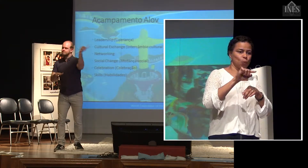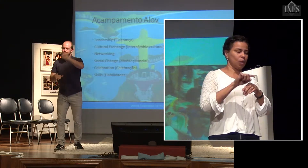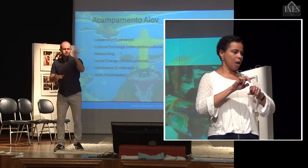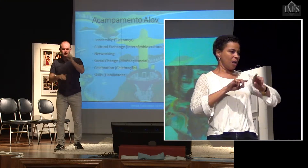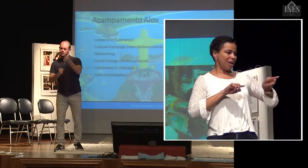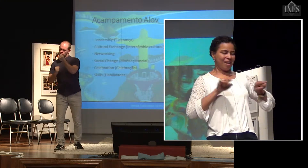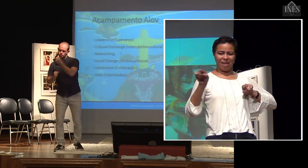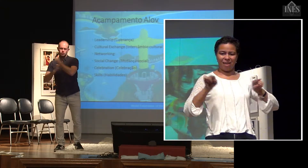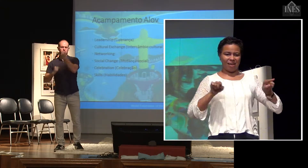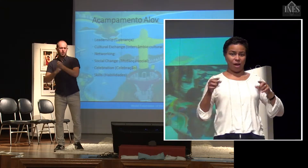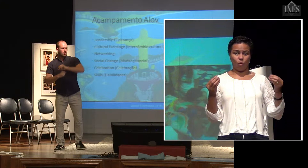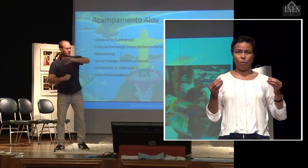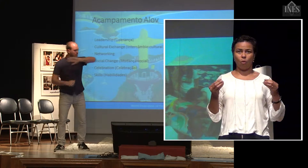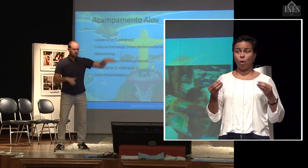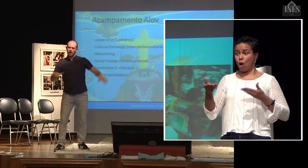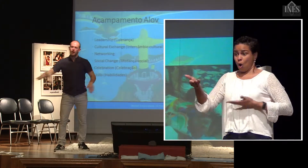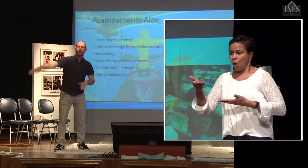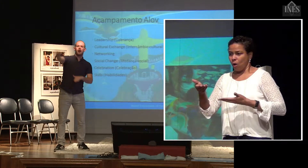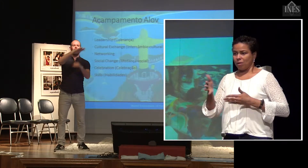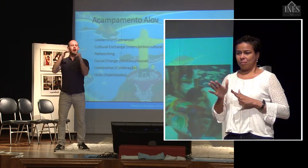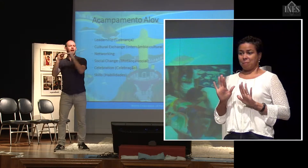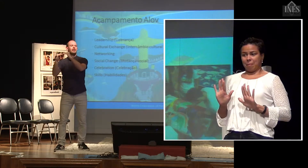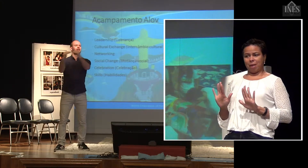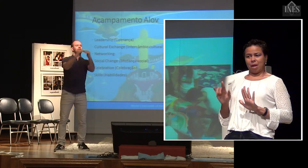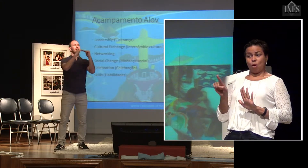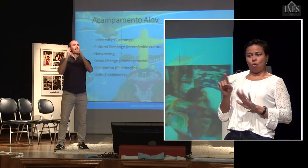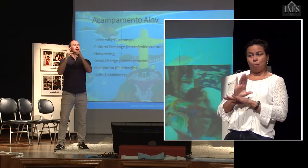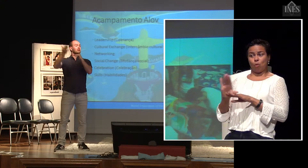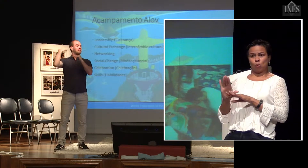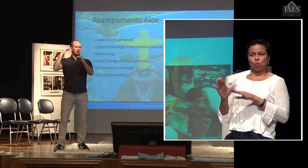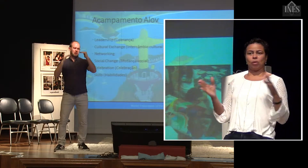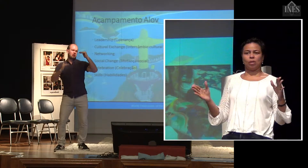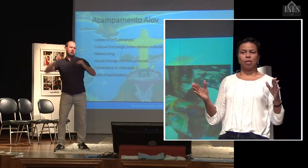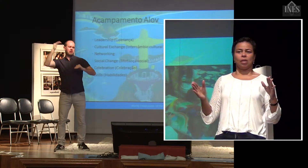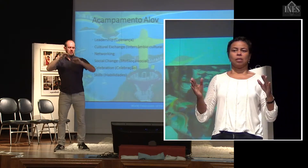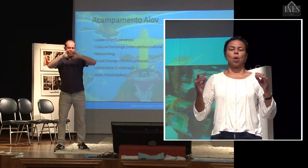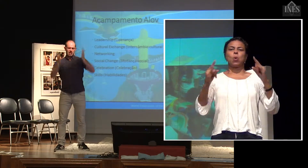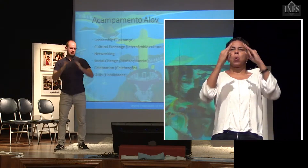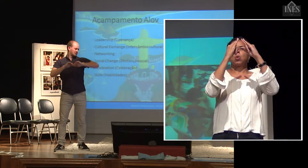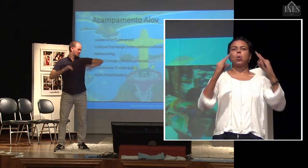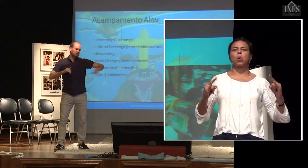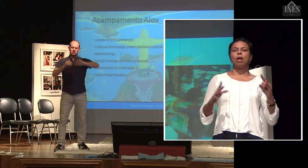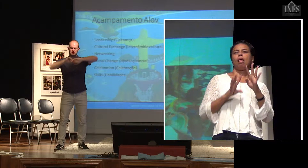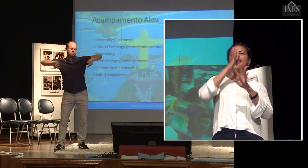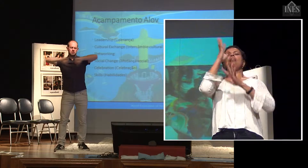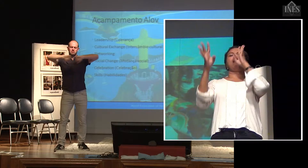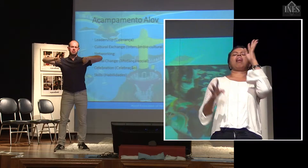certos comportamentos entre as pessoas e também entre quem está coordenando, não podem ser comportamentos opressores. Então, também